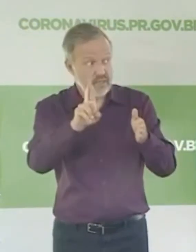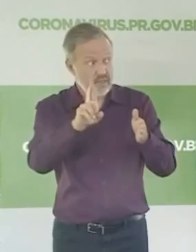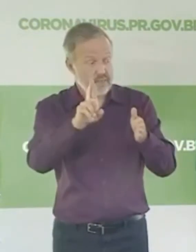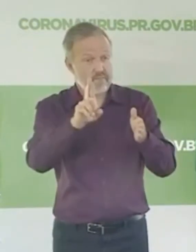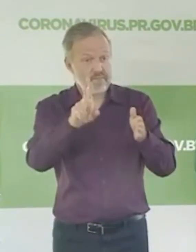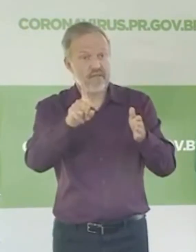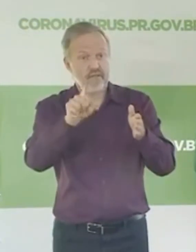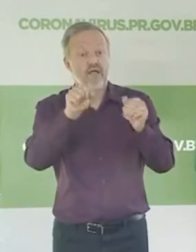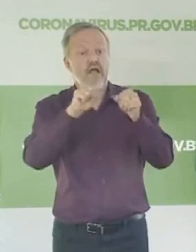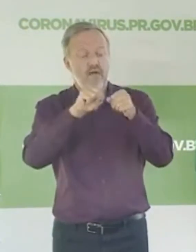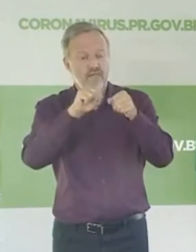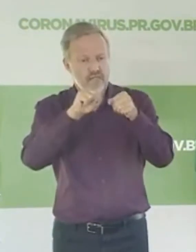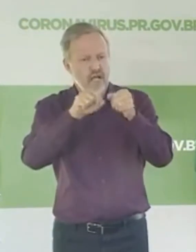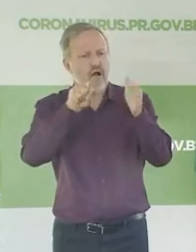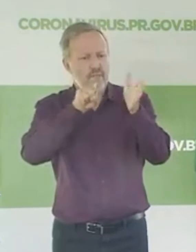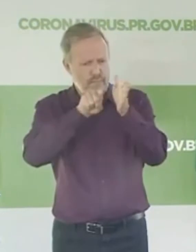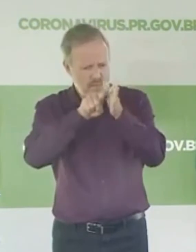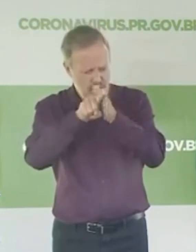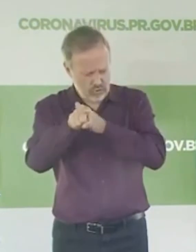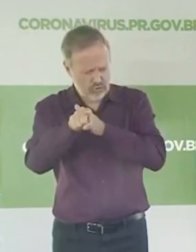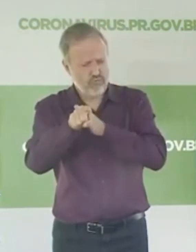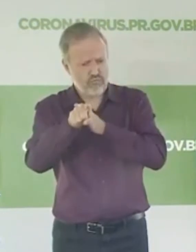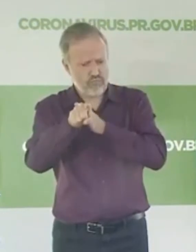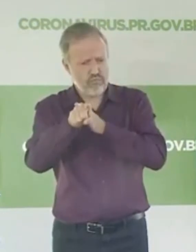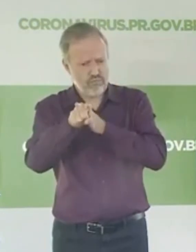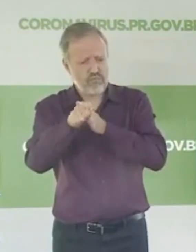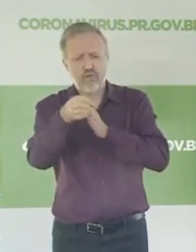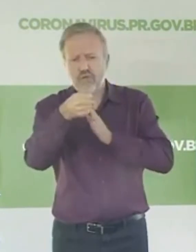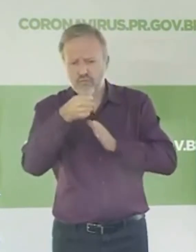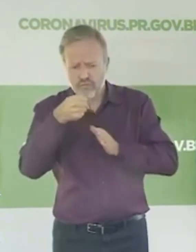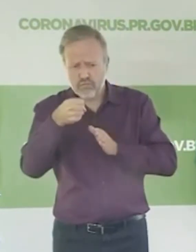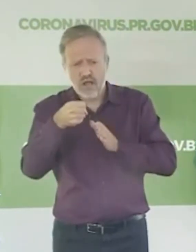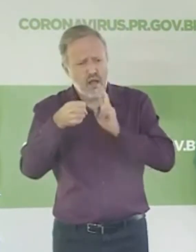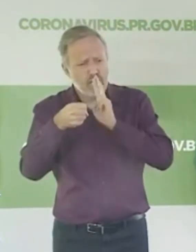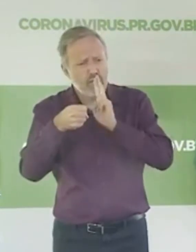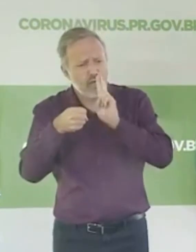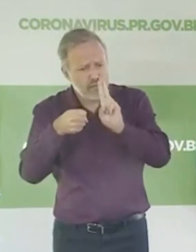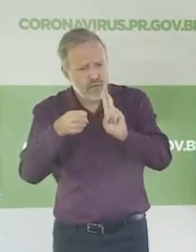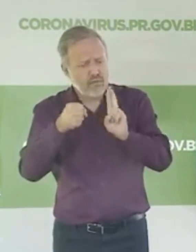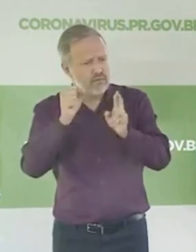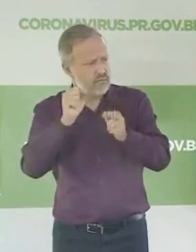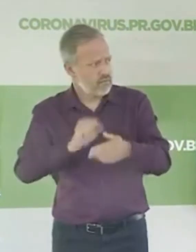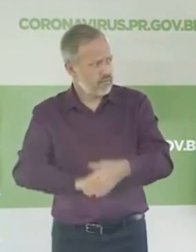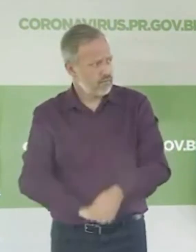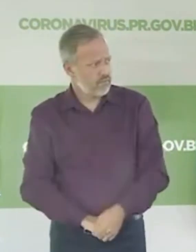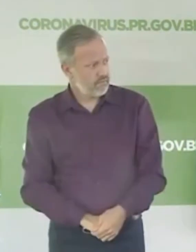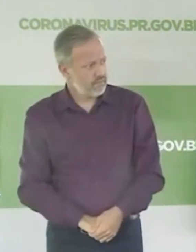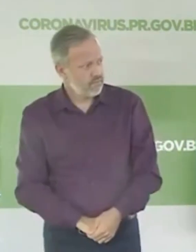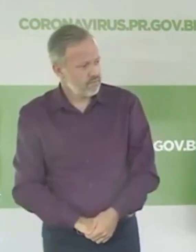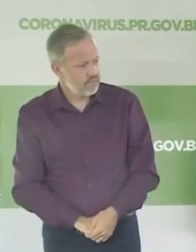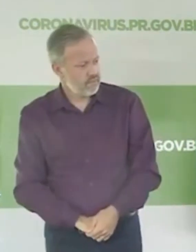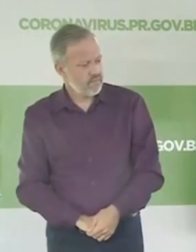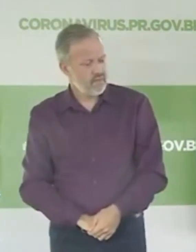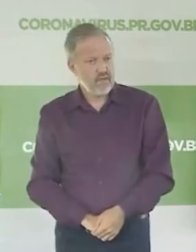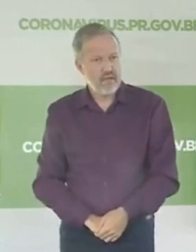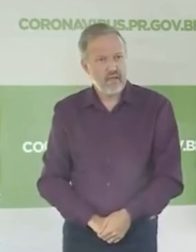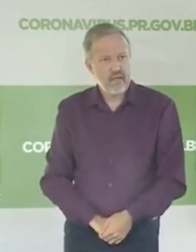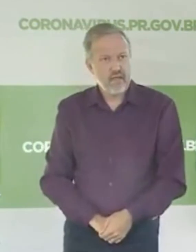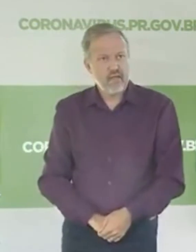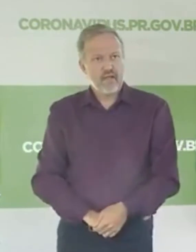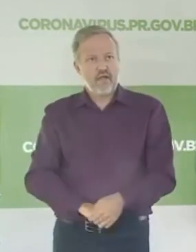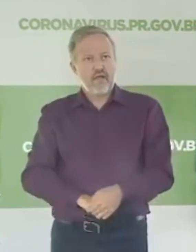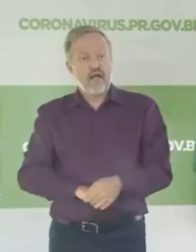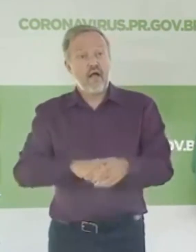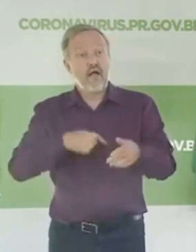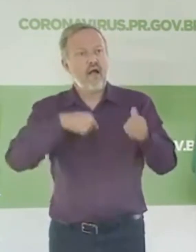fazer a pergunta em nome dos jornalistas que estão enviando para a gente algum tipo de dúvida. Muito bem, governador. Da TVCI chega a